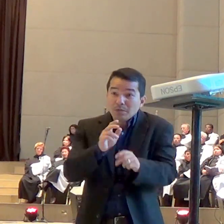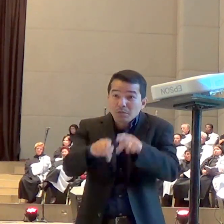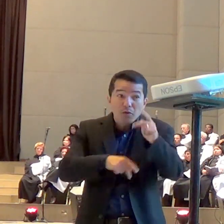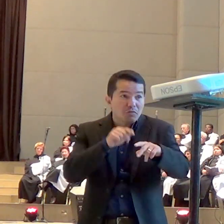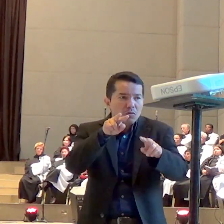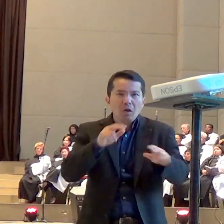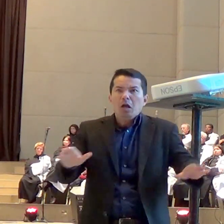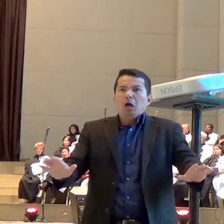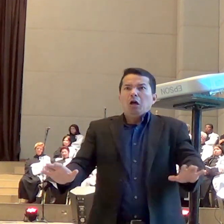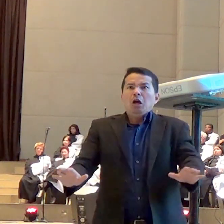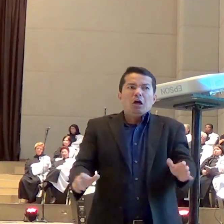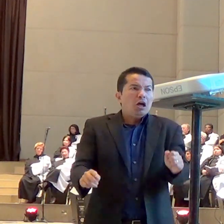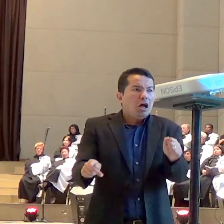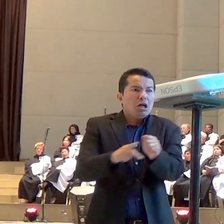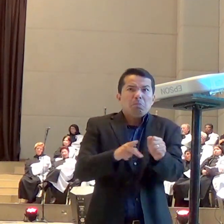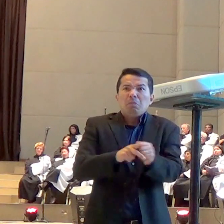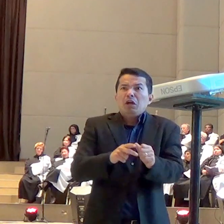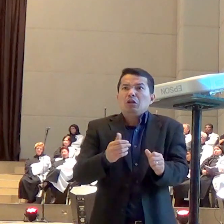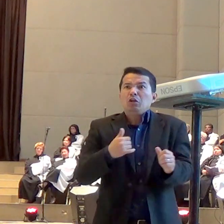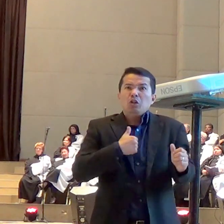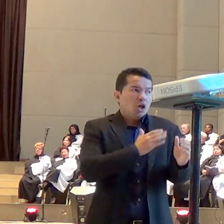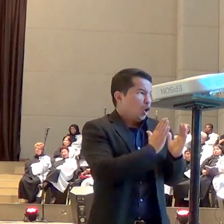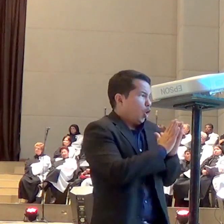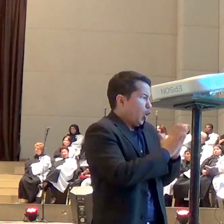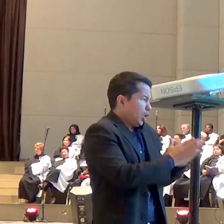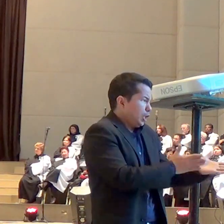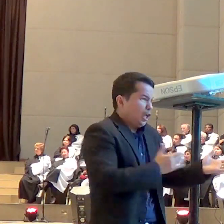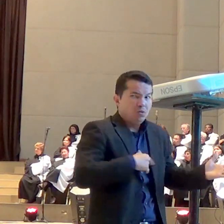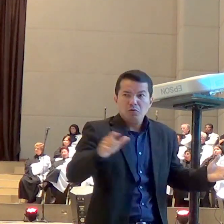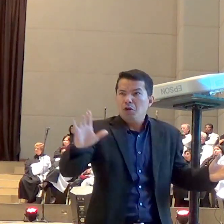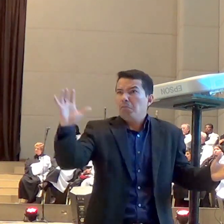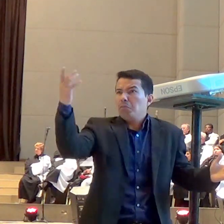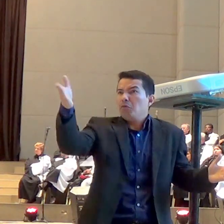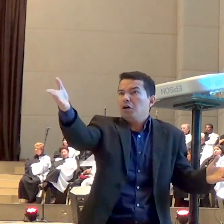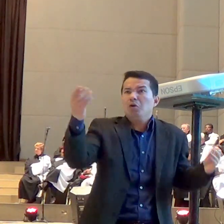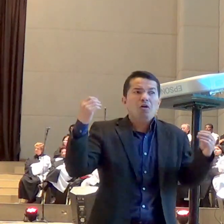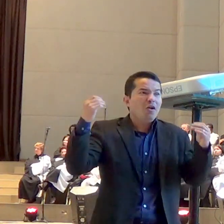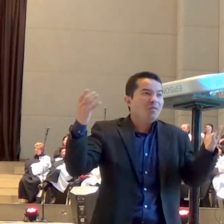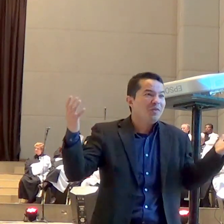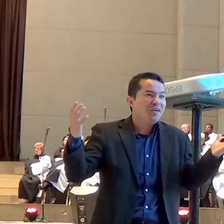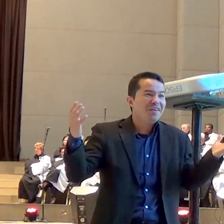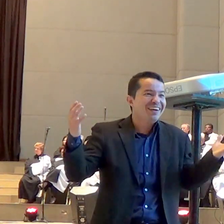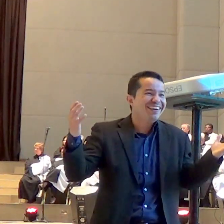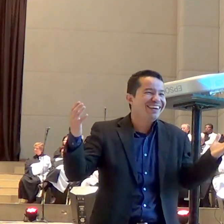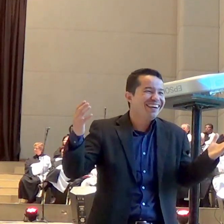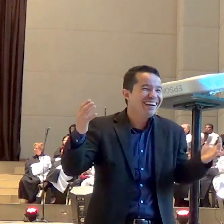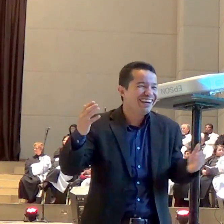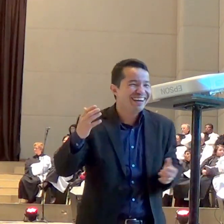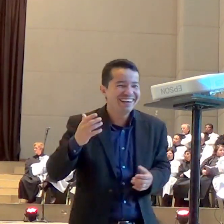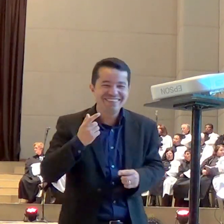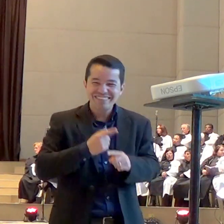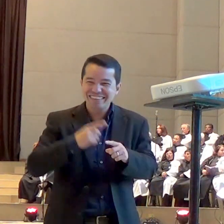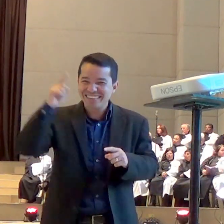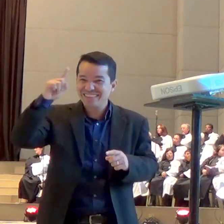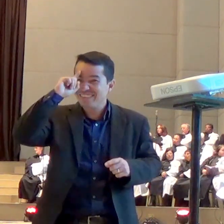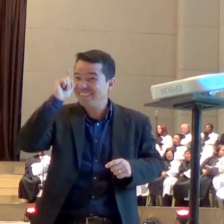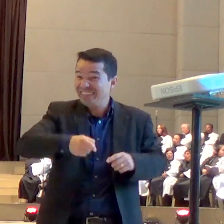saiu da cadeia mas não está orando para isso e Deus mandou o anjo a palavra de Deus vai dizer que